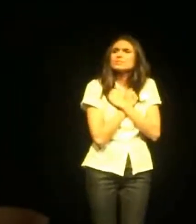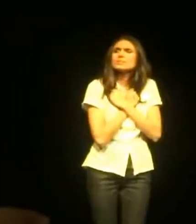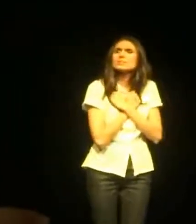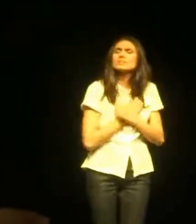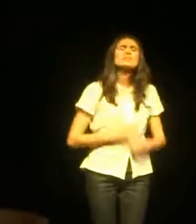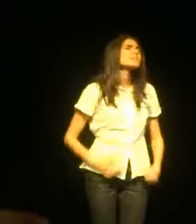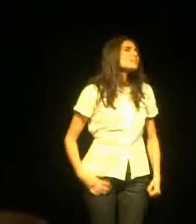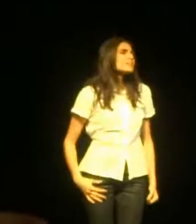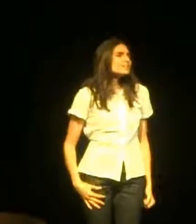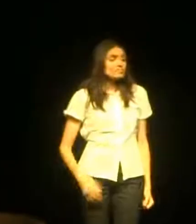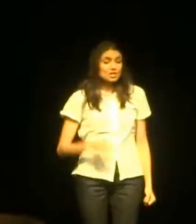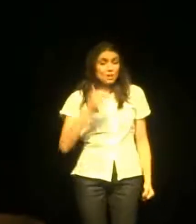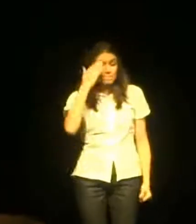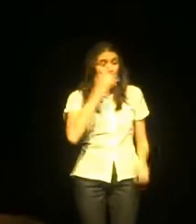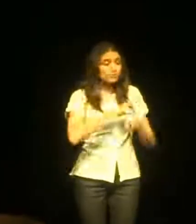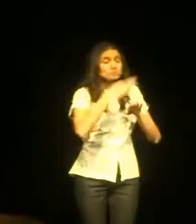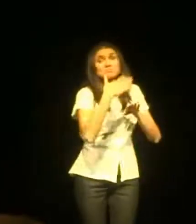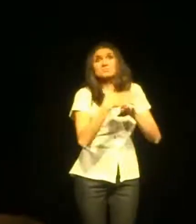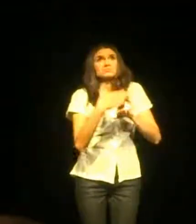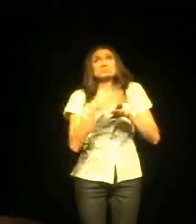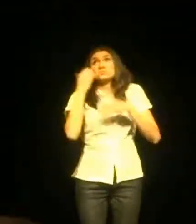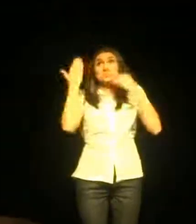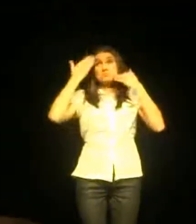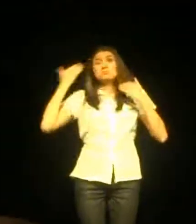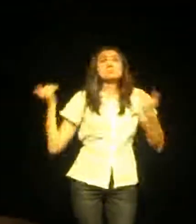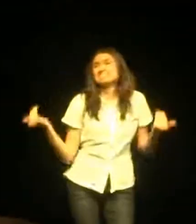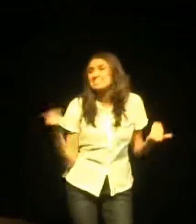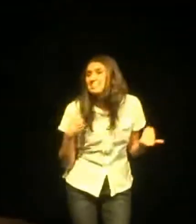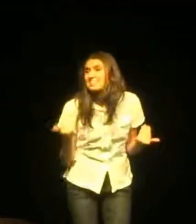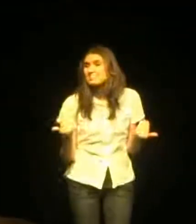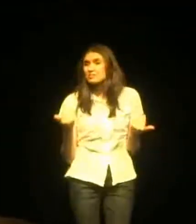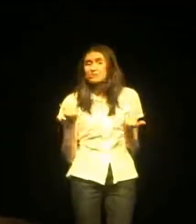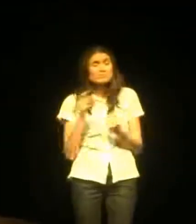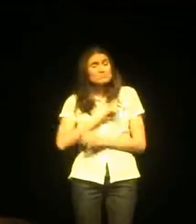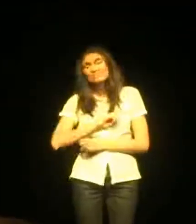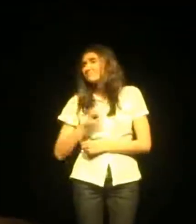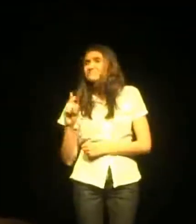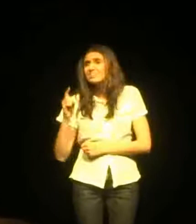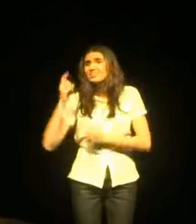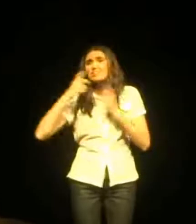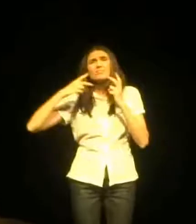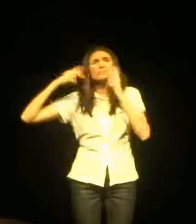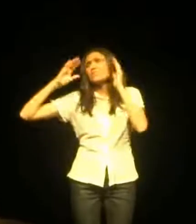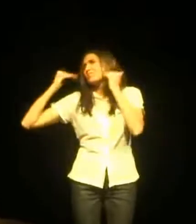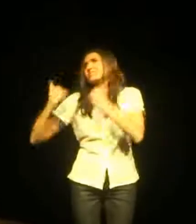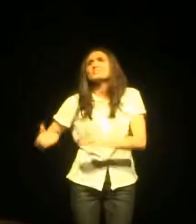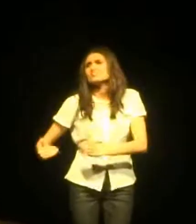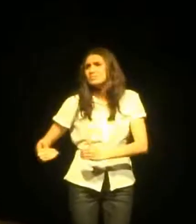'est contre-nature de dérive Cette pensée fait durer ton